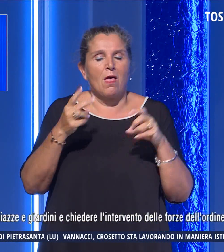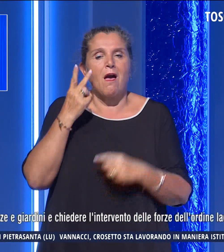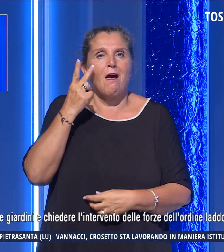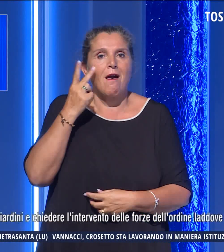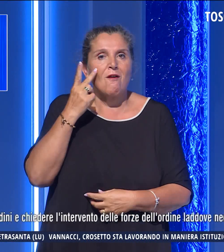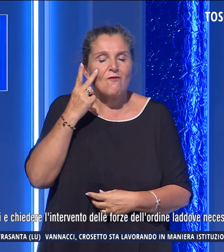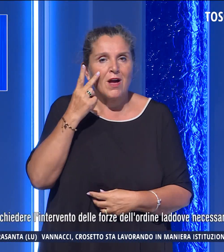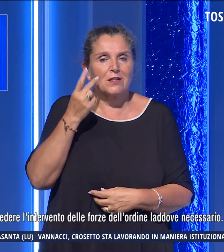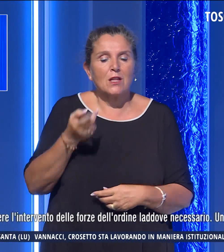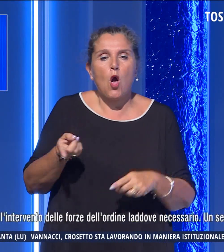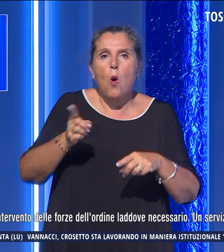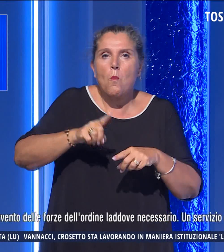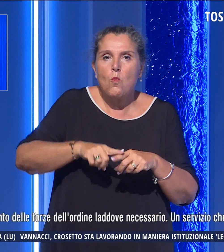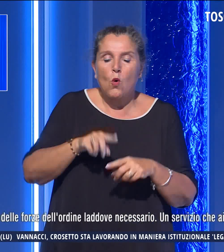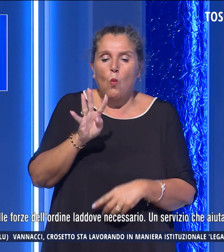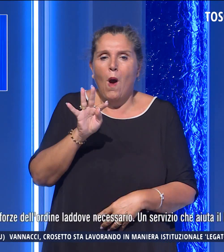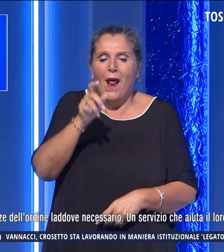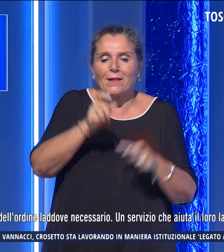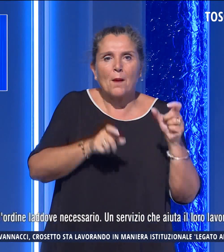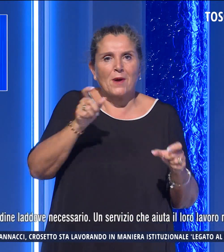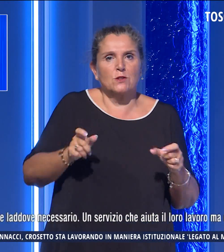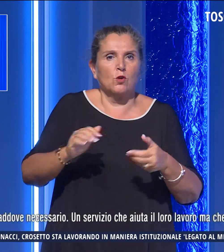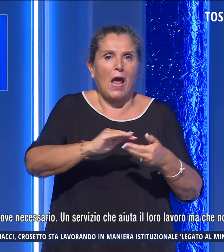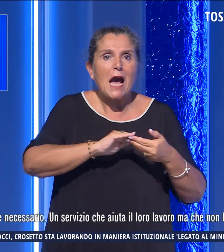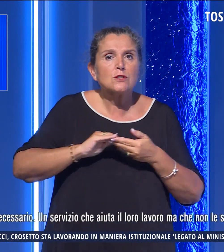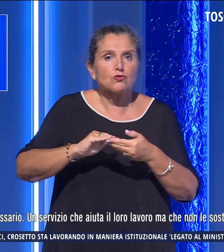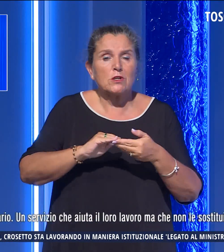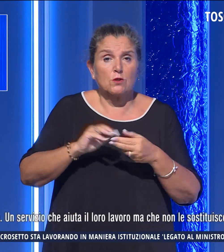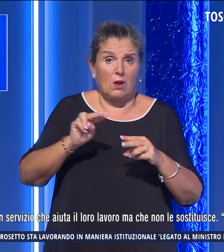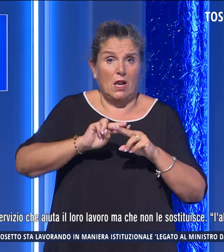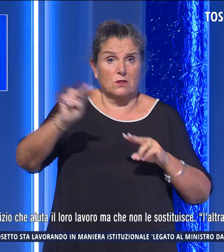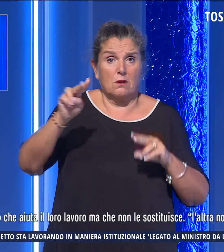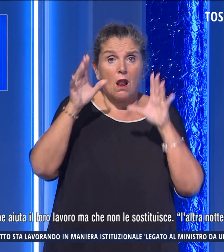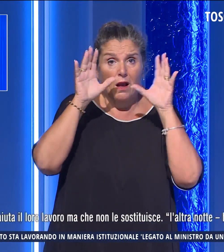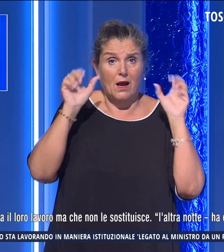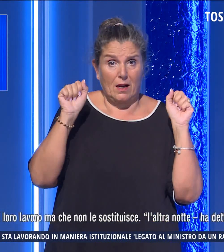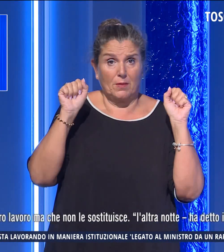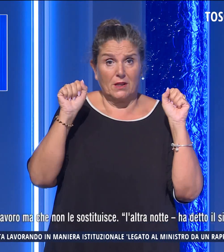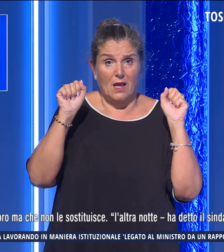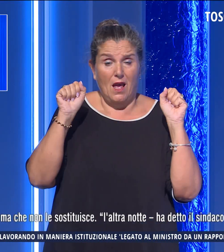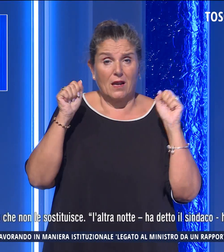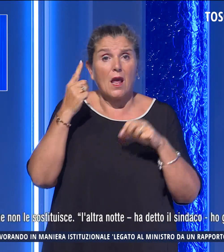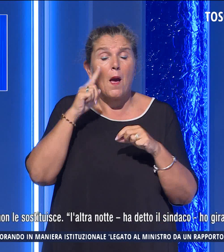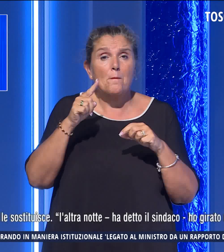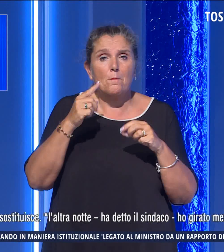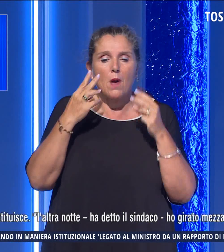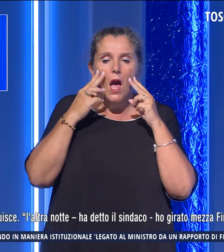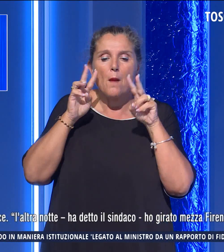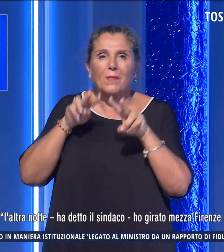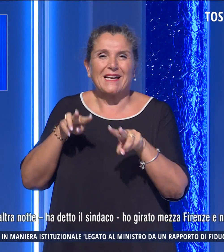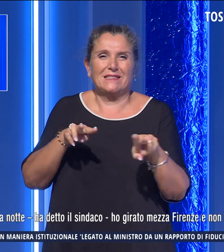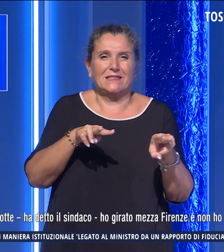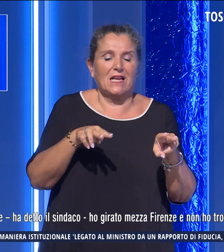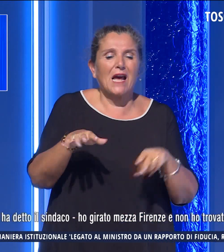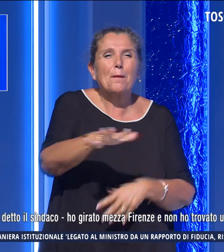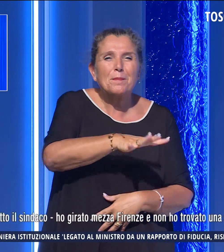campo oltre 40 persone dell'Associazione Nazionale Carabinieri per presidiare piazze